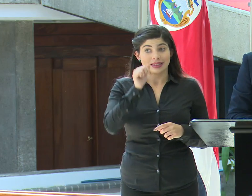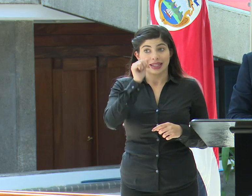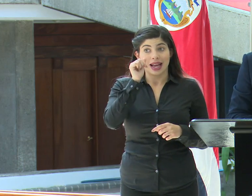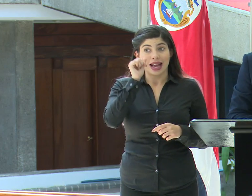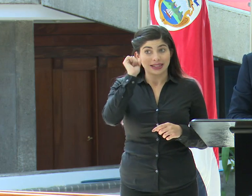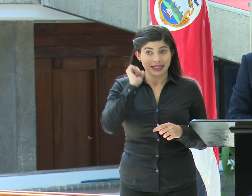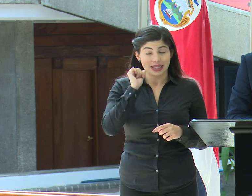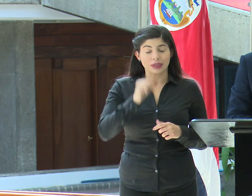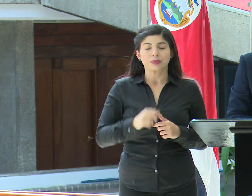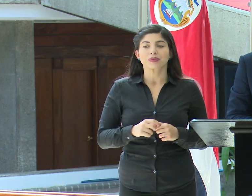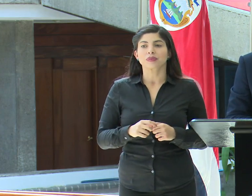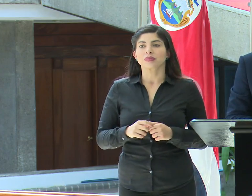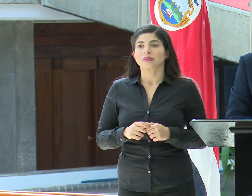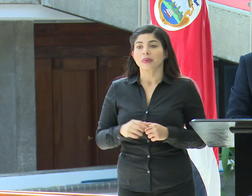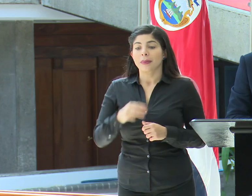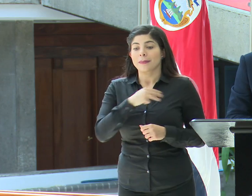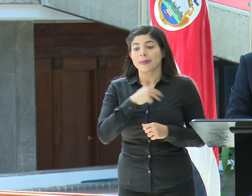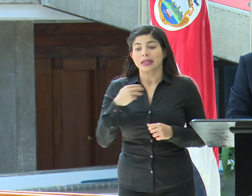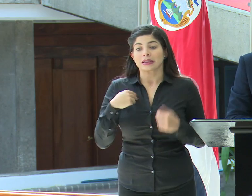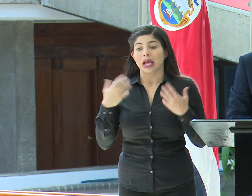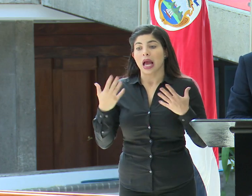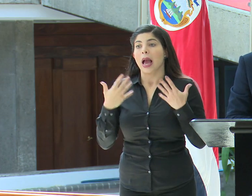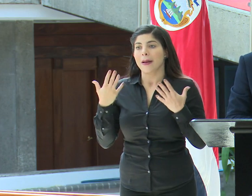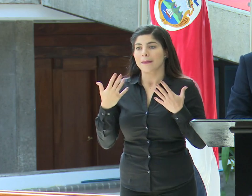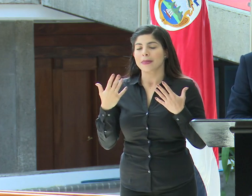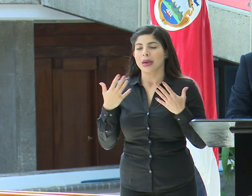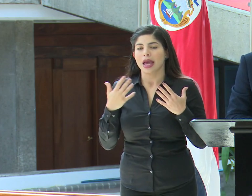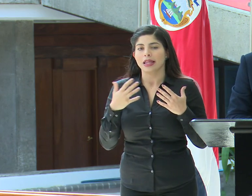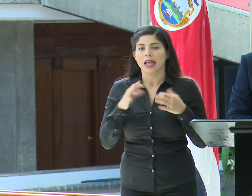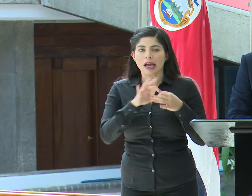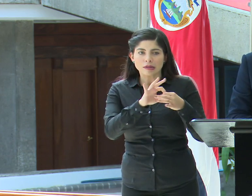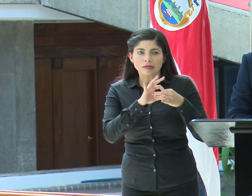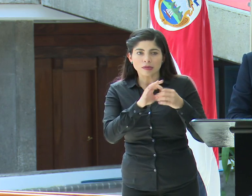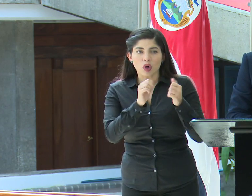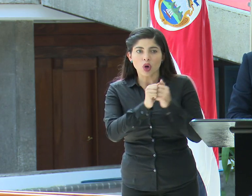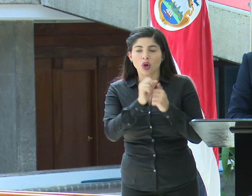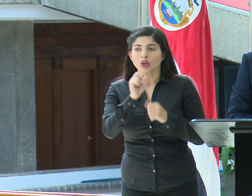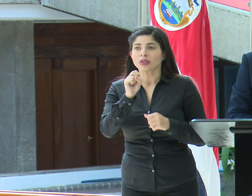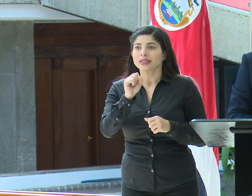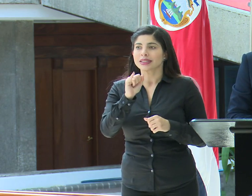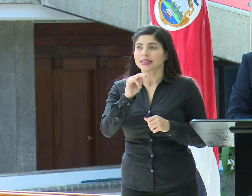de ayer, el Ministerio de Ambiente, en coordinación con el SINAC,